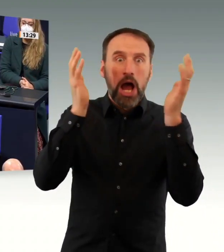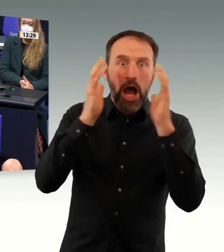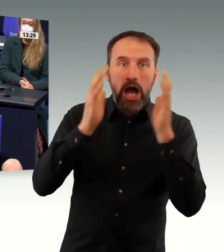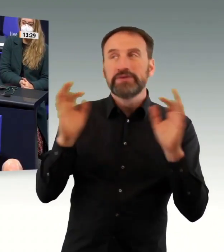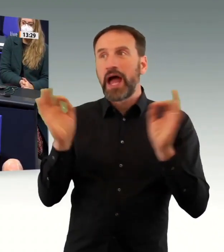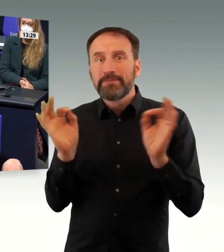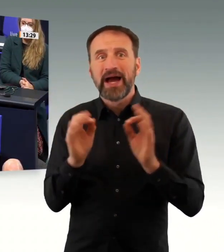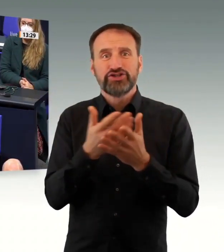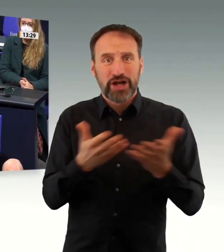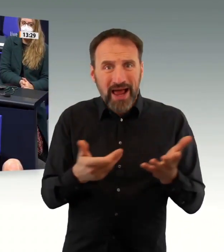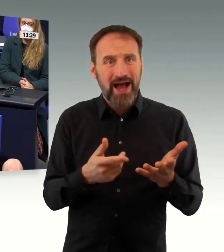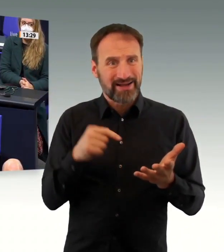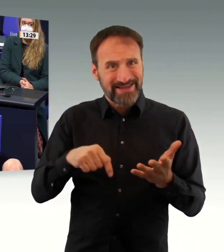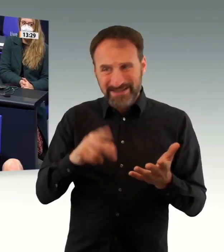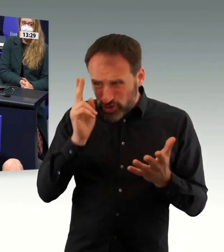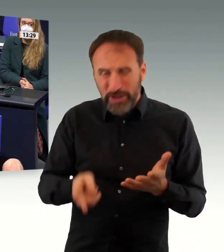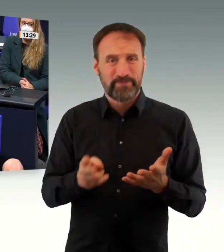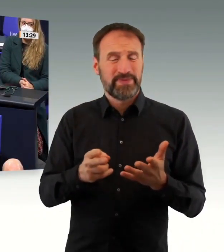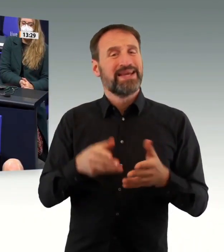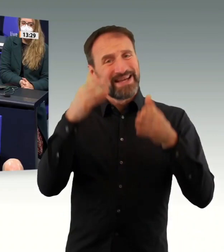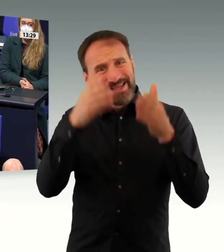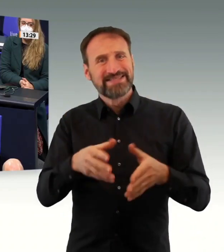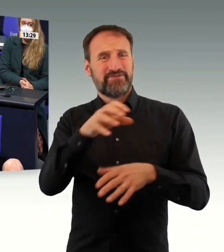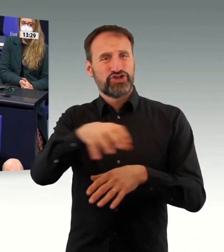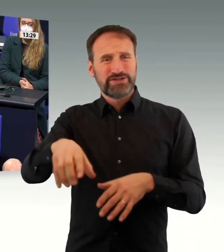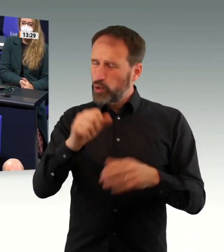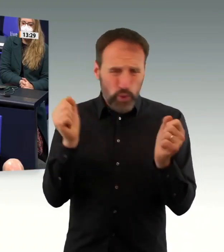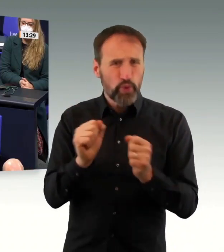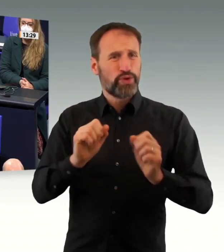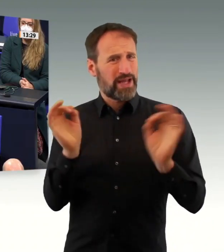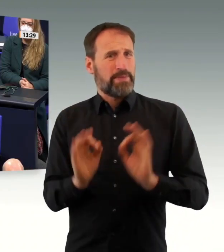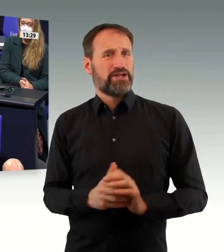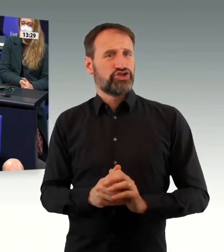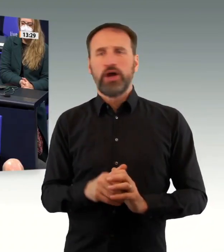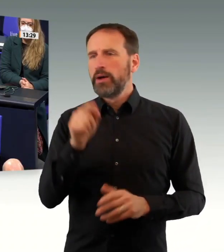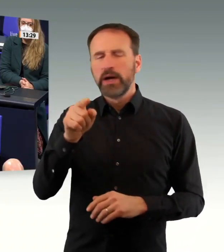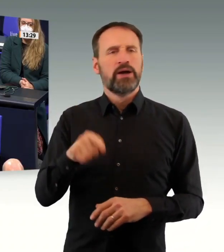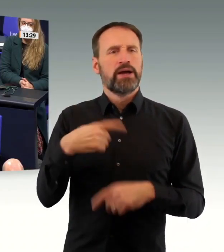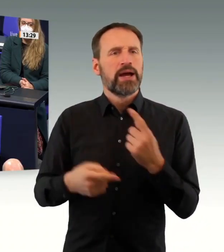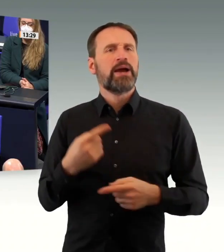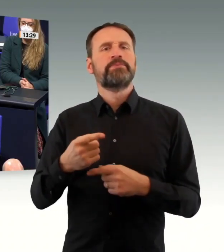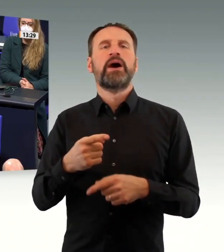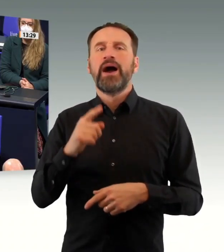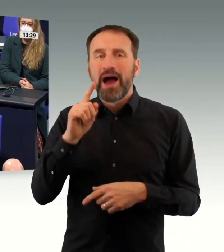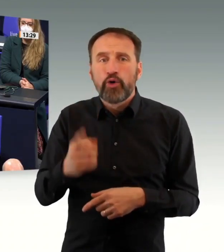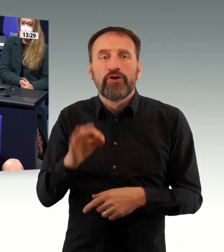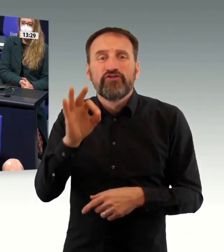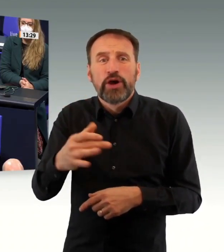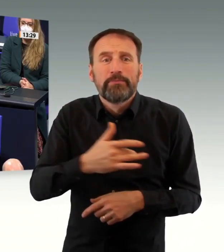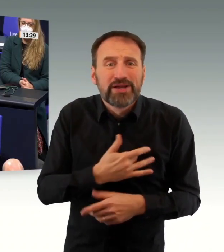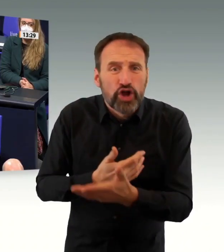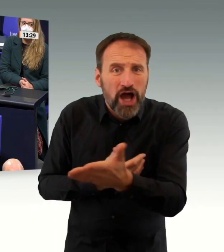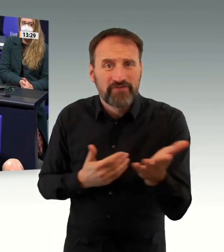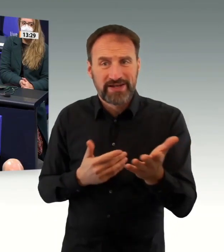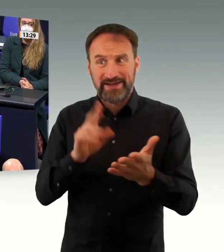gesehen, da stiegen Sie ja ein in eine Debatte in den sozialen Netzwerken. Der arme Ministerpräsident aus Nordrhein